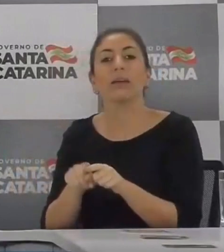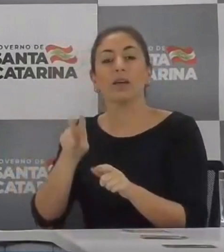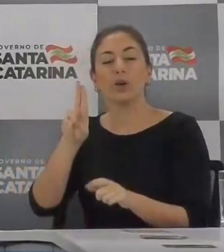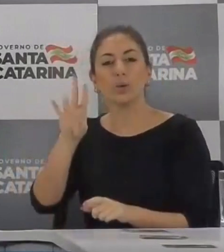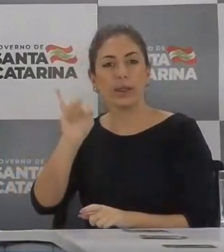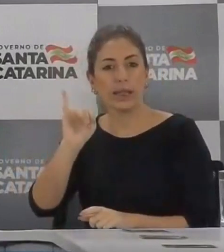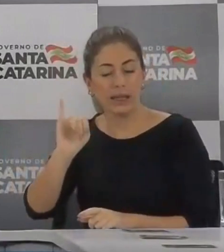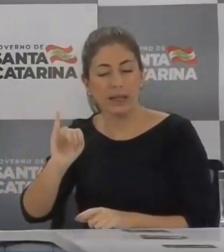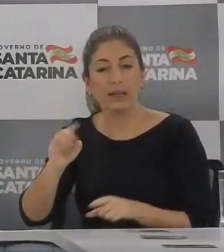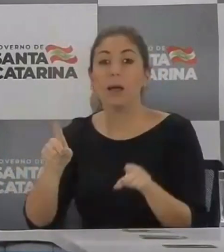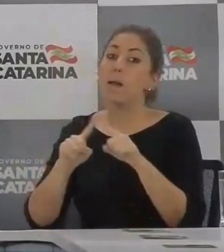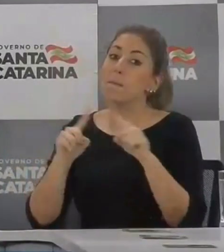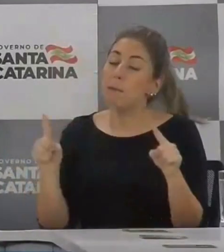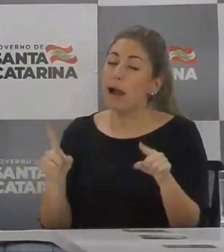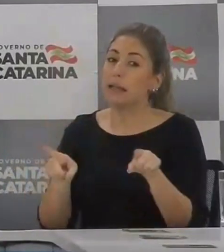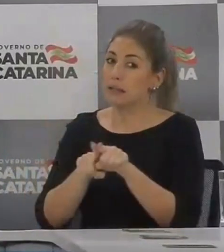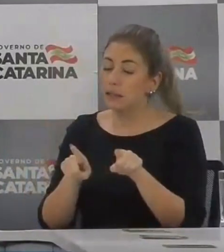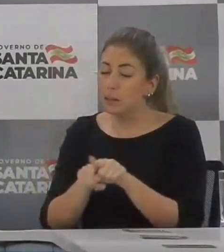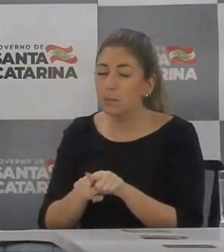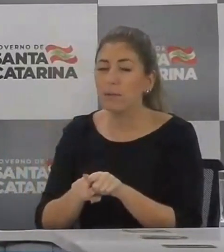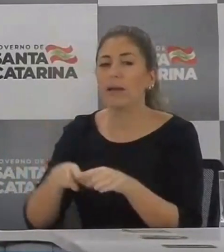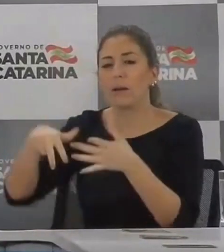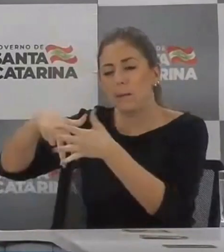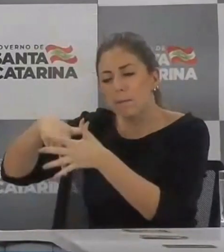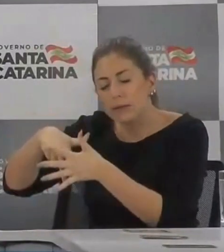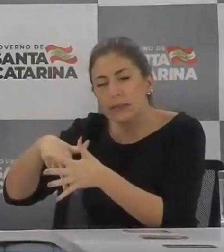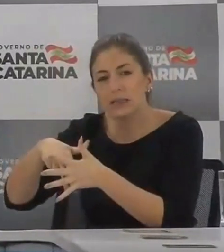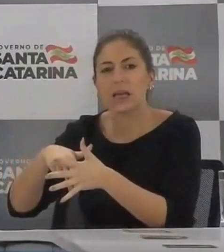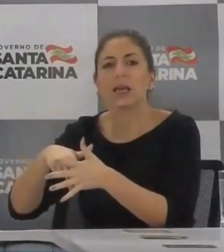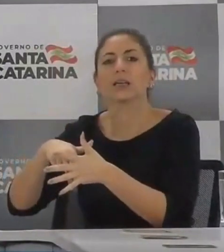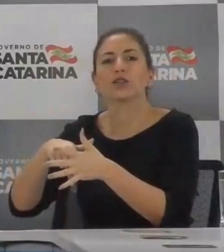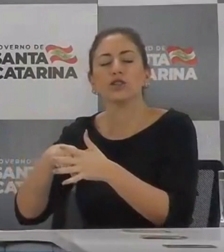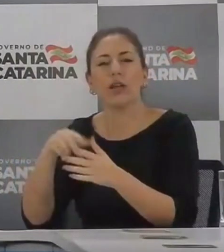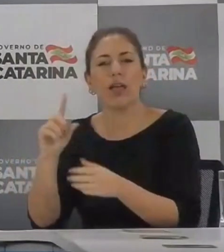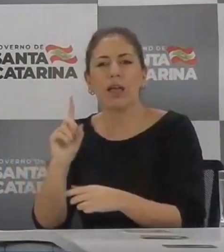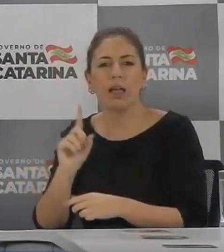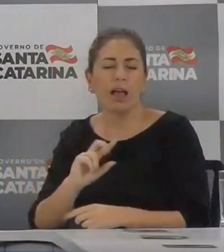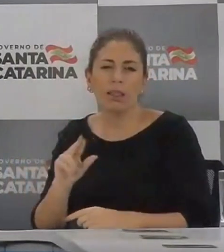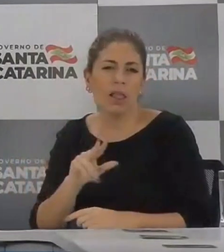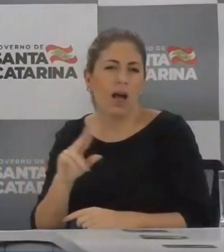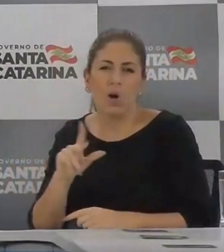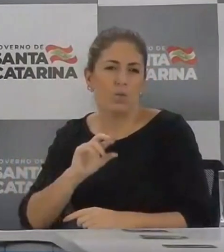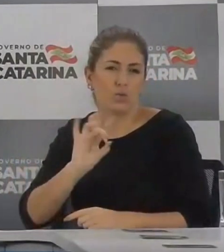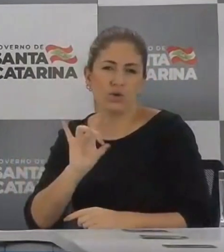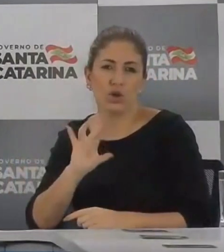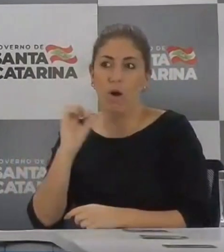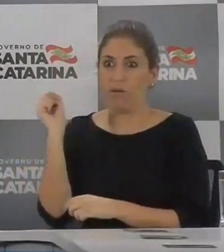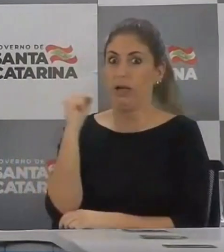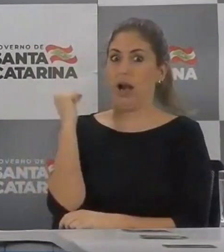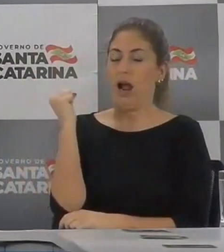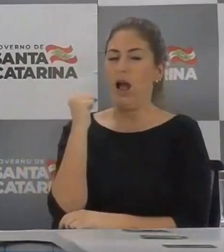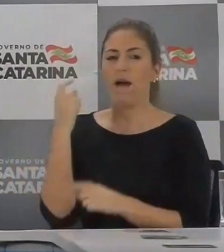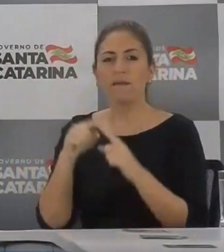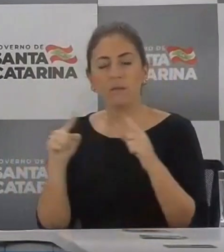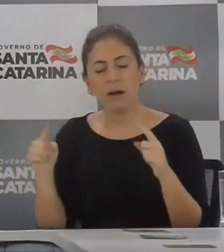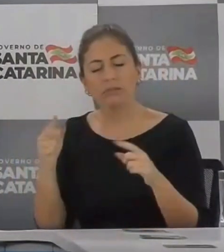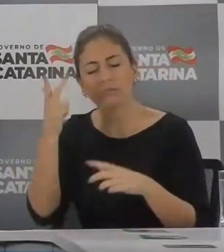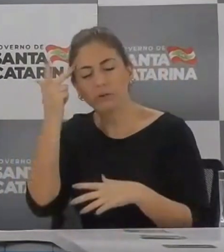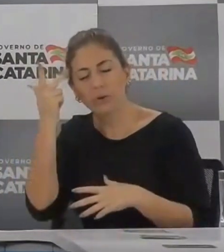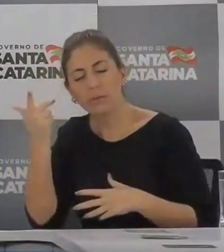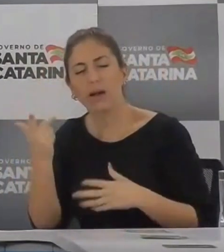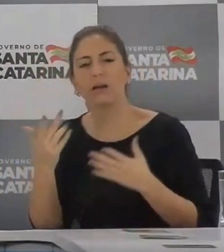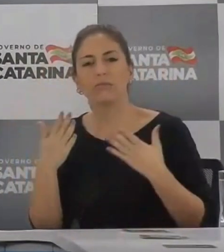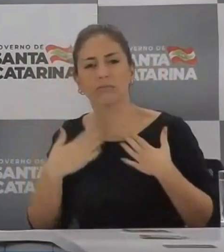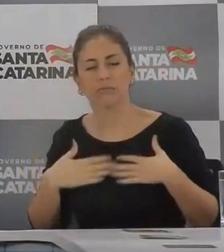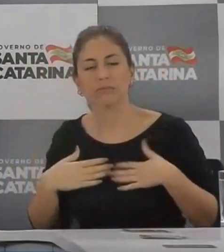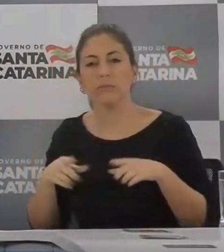estágio intermediário da doença, que não necessite de terapia intensiva, mas que precisa ser segregado, receber um atendimento adequado,